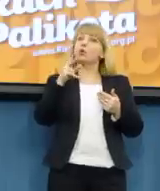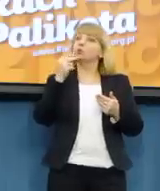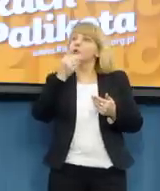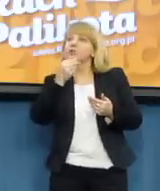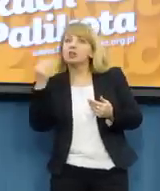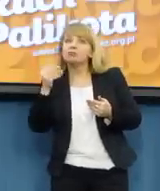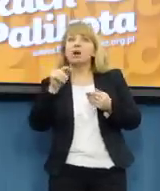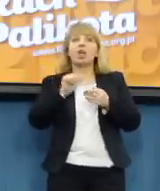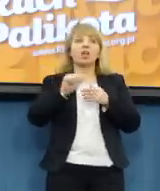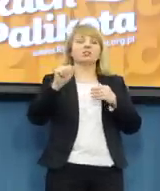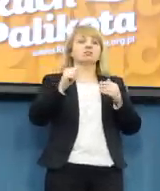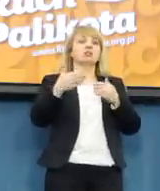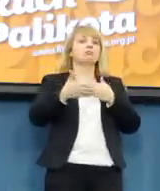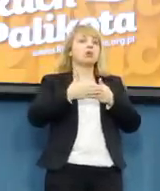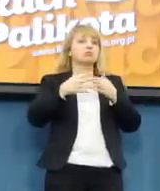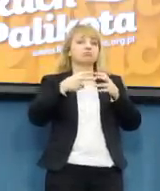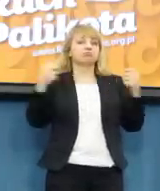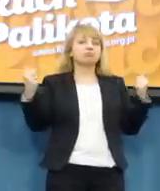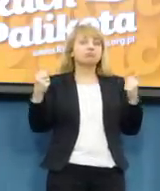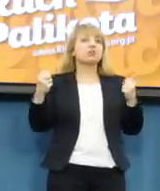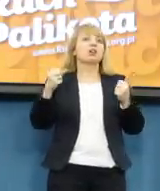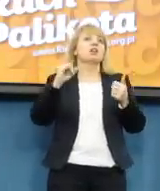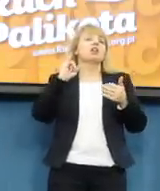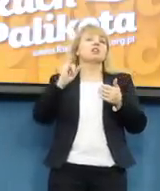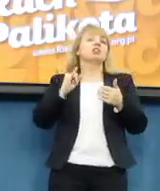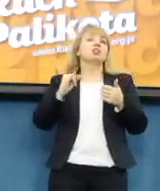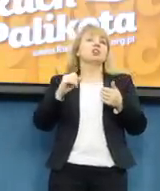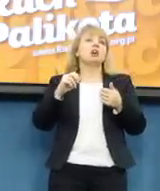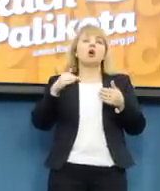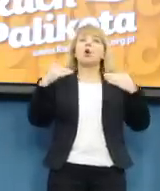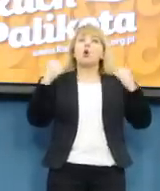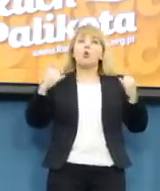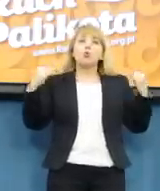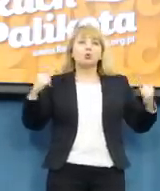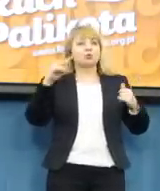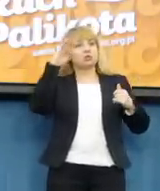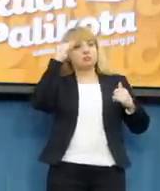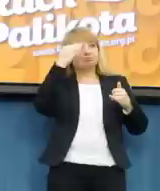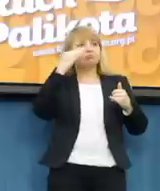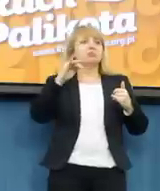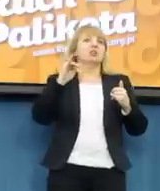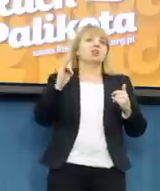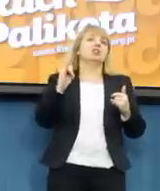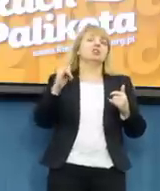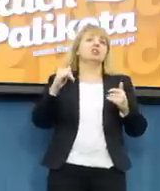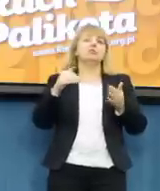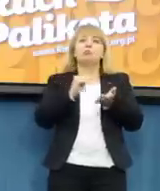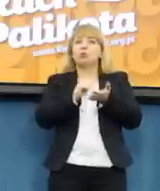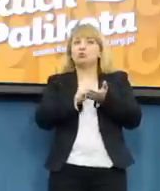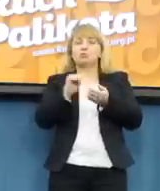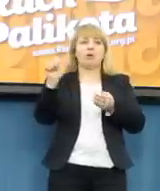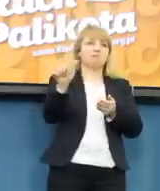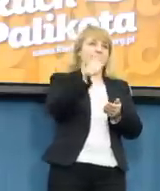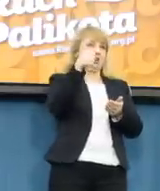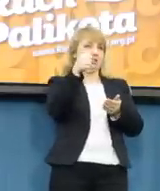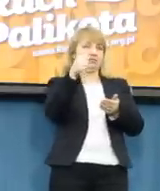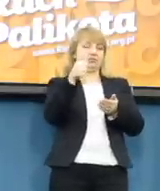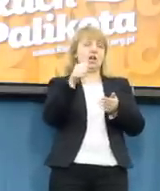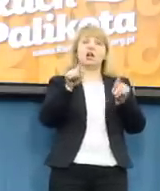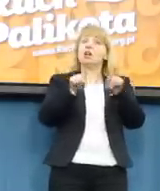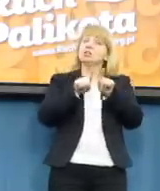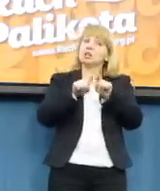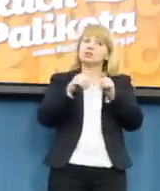rozpadania związków. Nie bez znaczenia jest też sytuacja demograficzna w naszym kraju. Ponadto